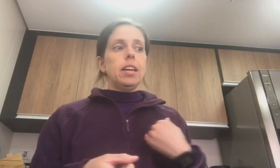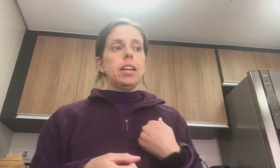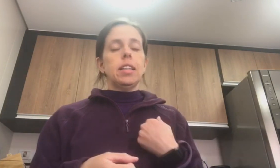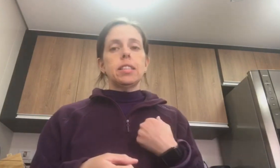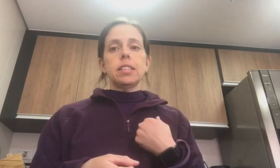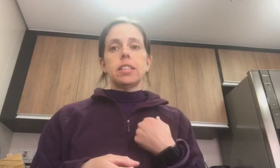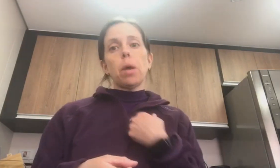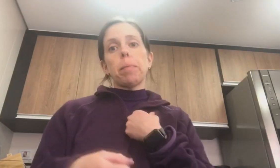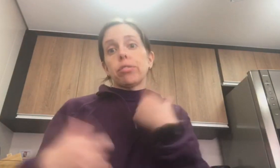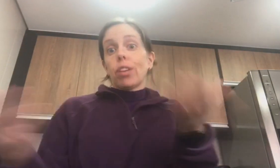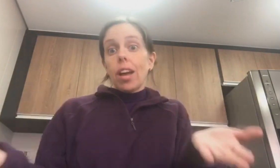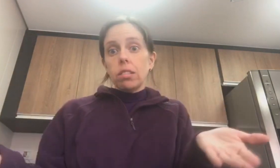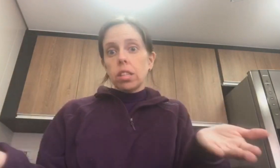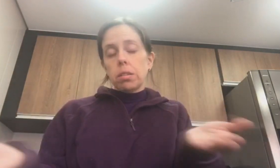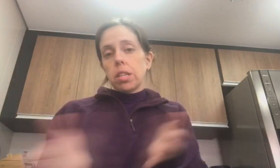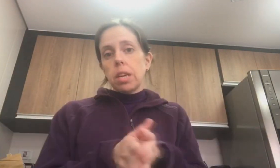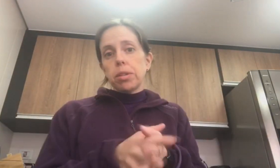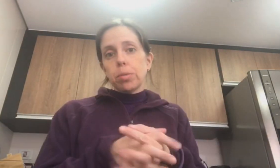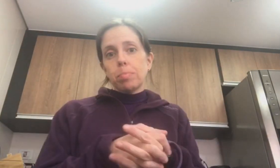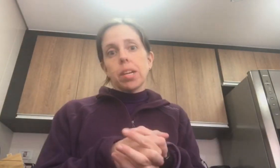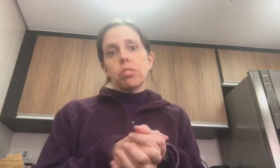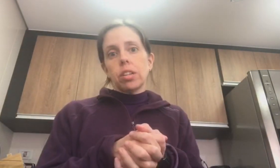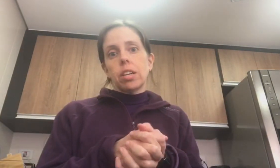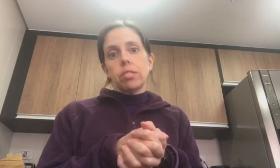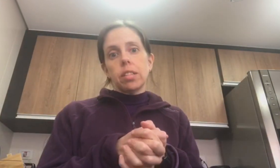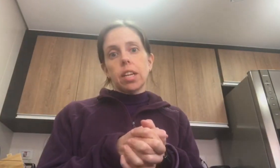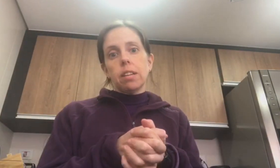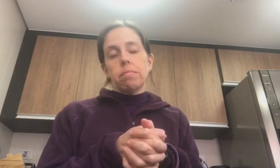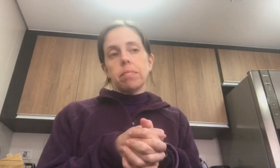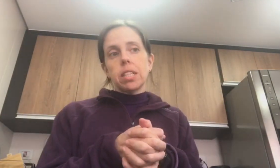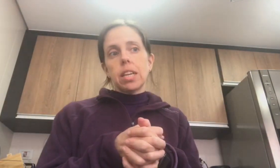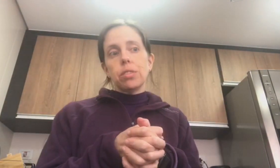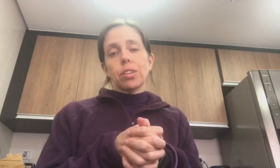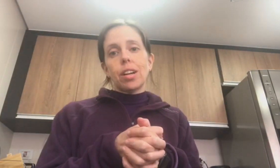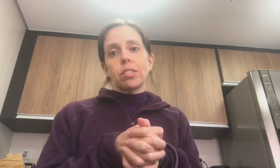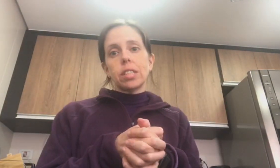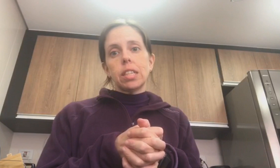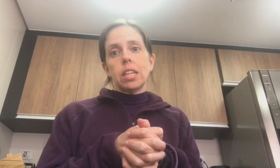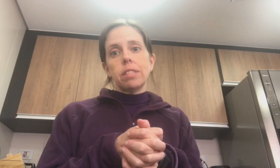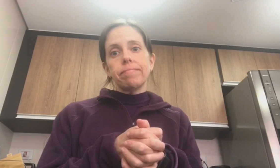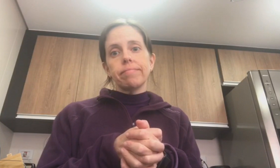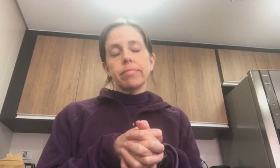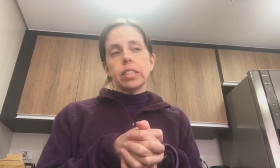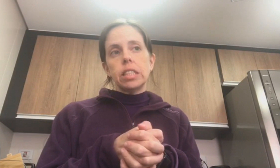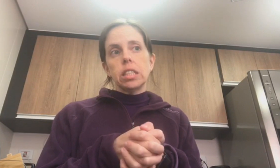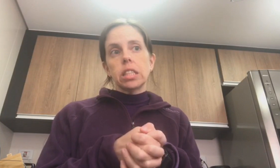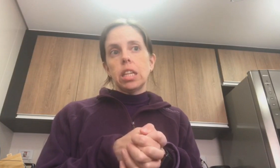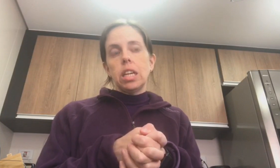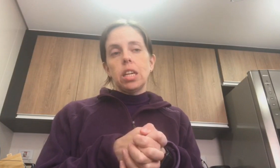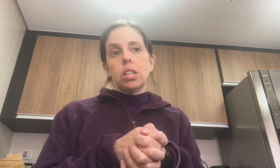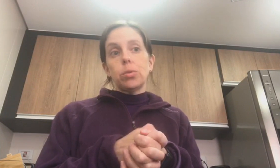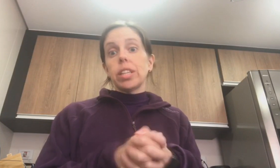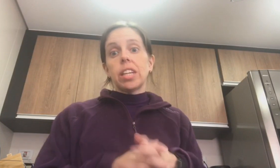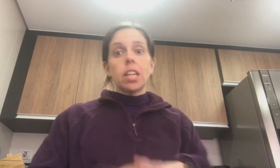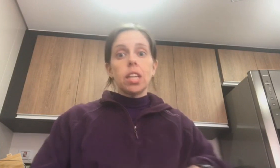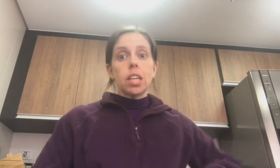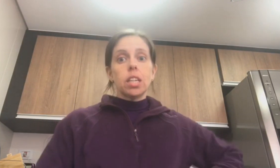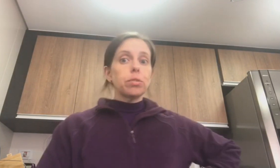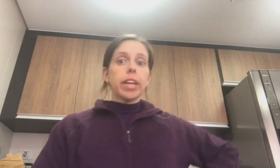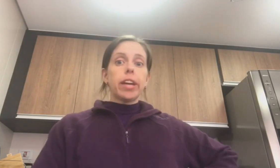É... Se eu pego o celular... Ah, de repente eu posso pegar o celular do André. Mas aí o celular do André... O André não quer